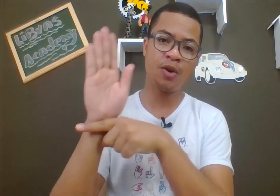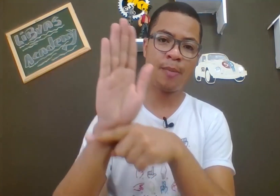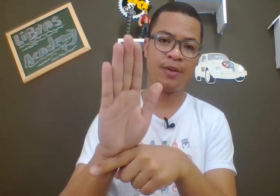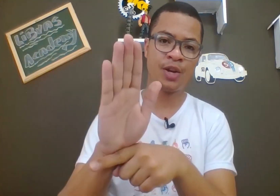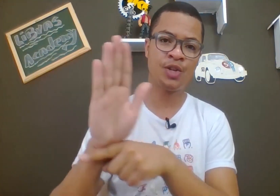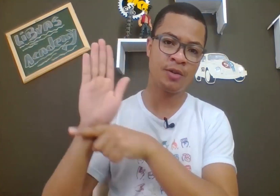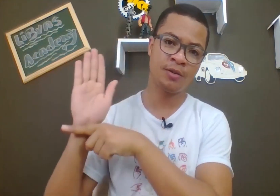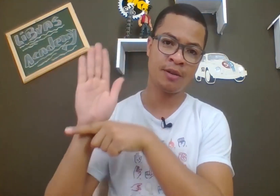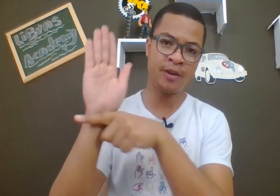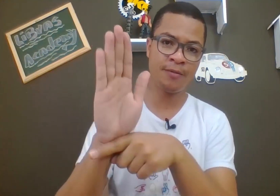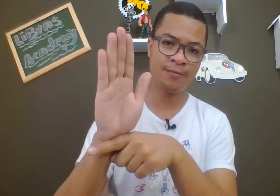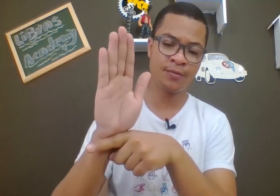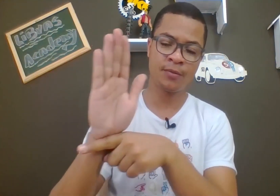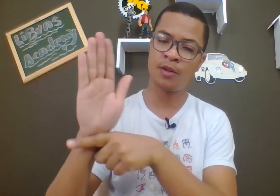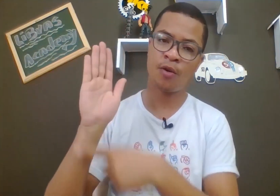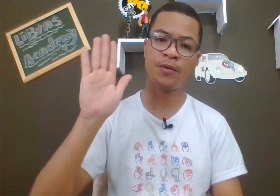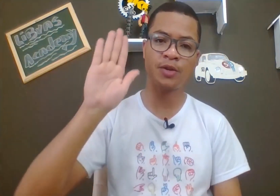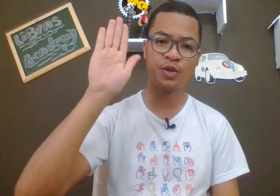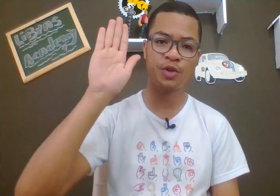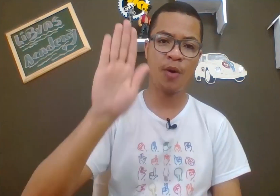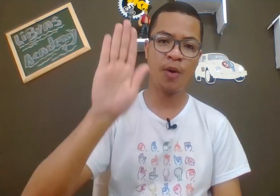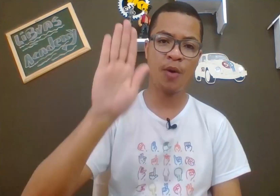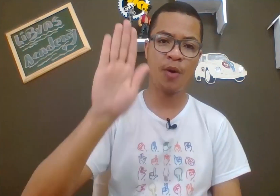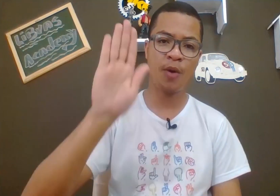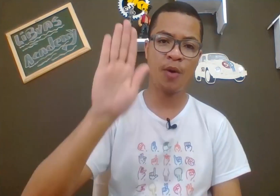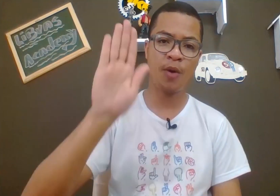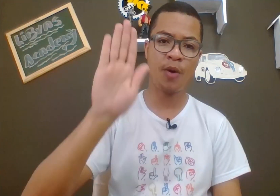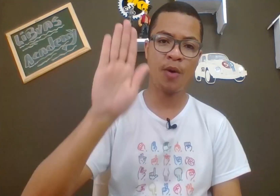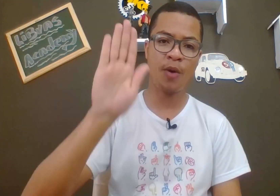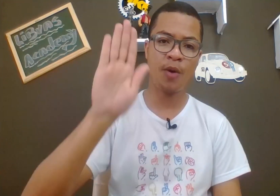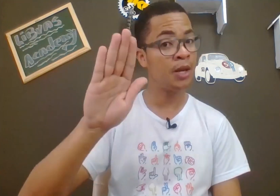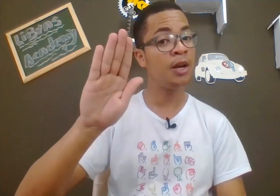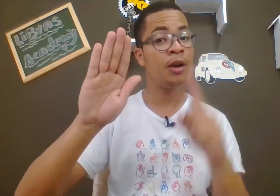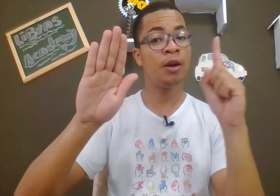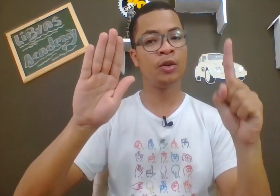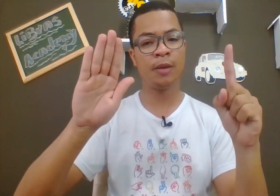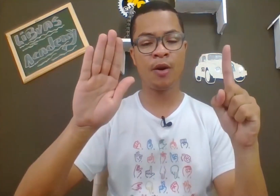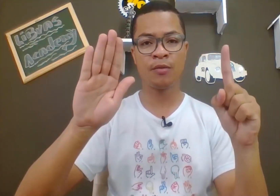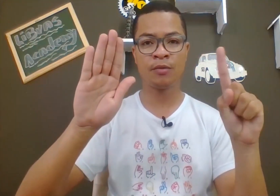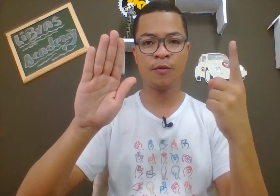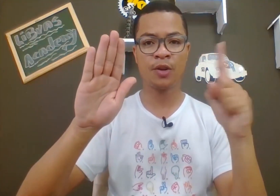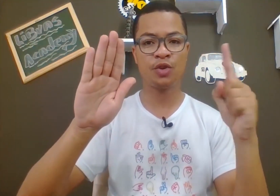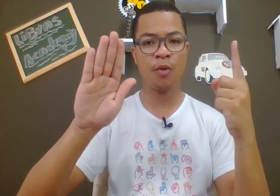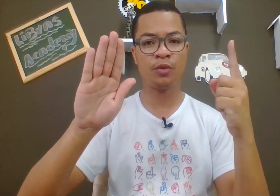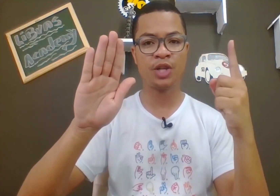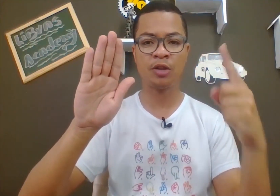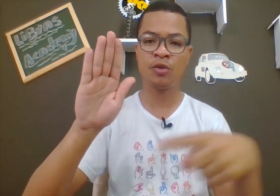jogar pra frente. Tá vendo? Então, configuração de mão aberta, dedos juntos. Outra mão, configuração de mão no indicador,